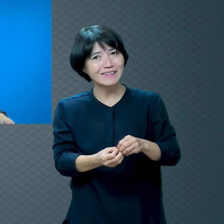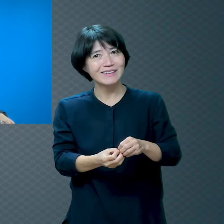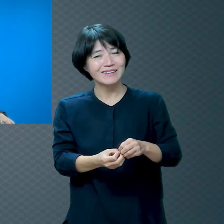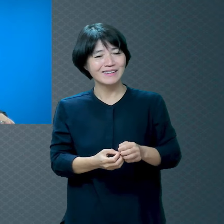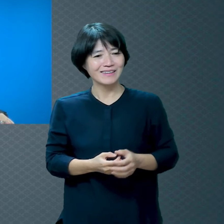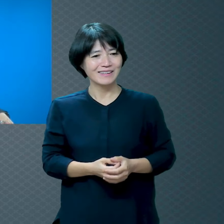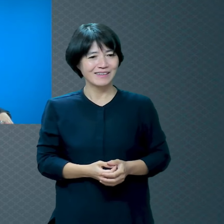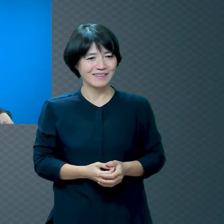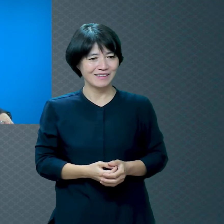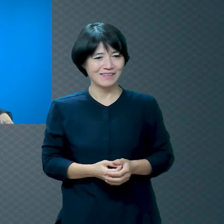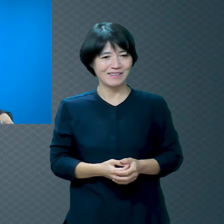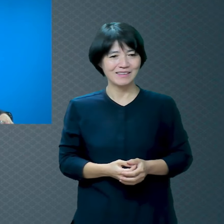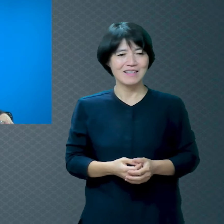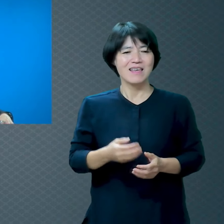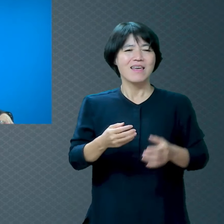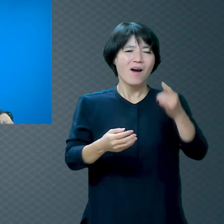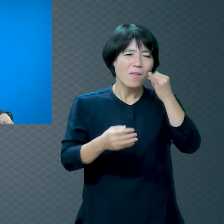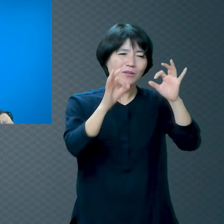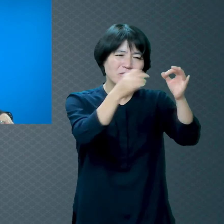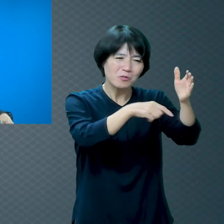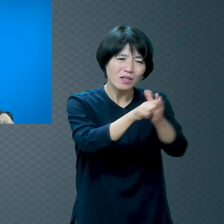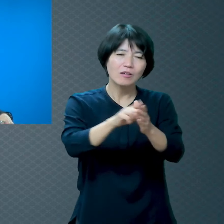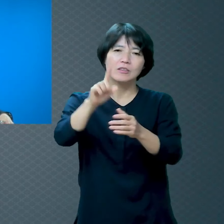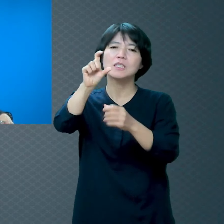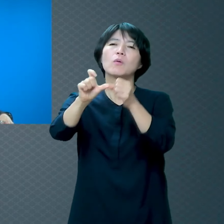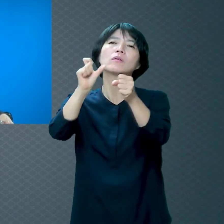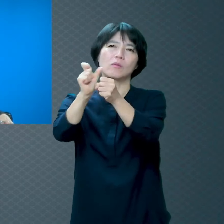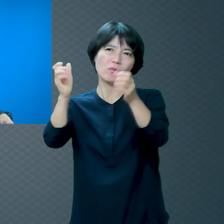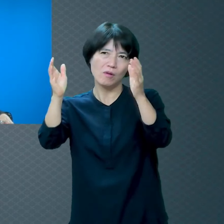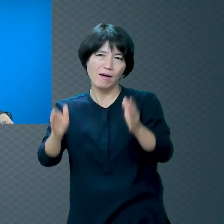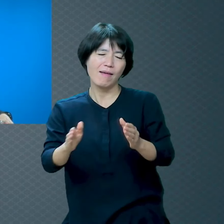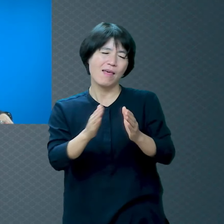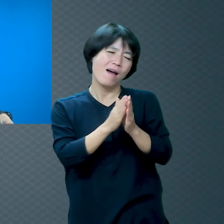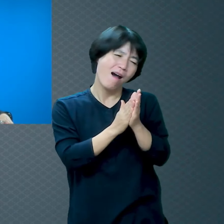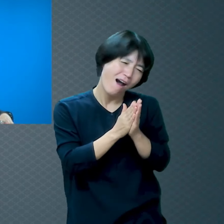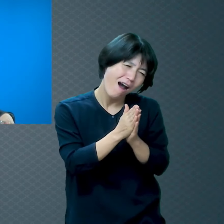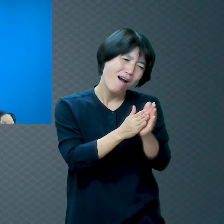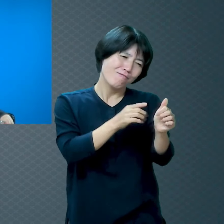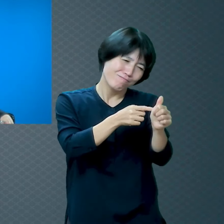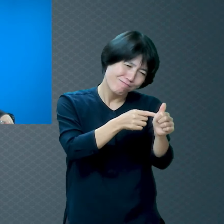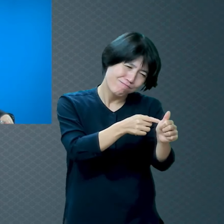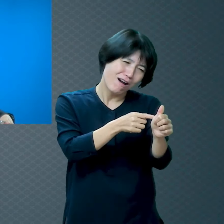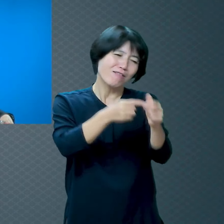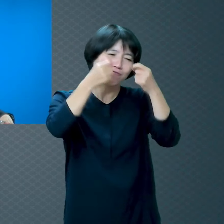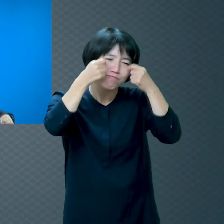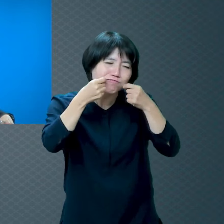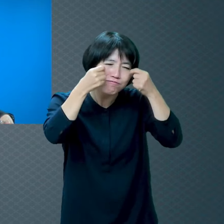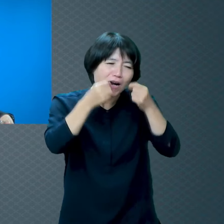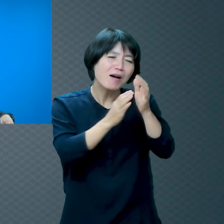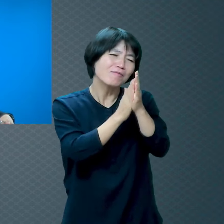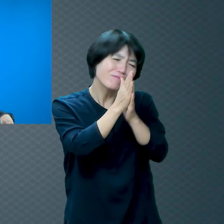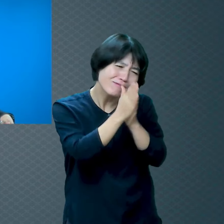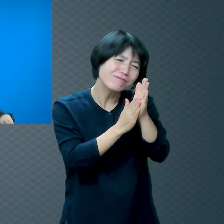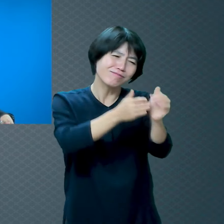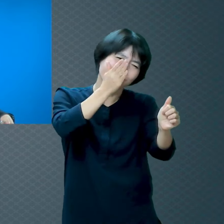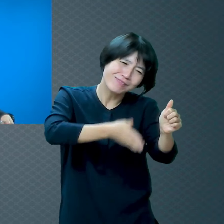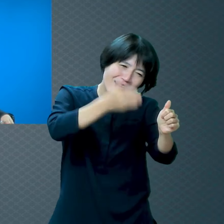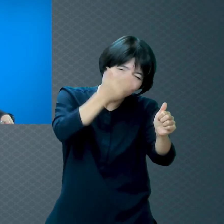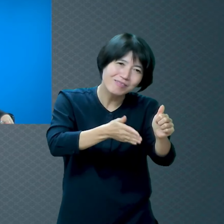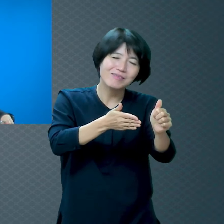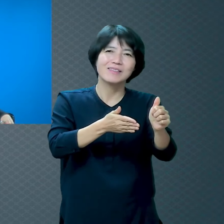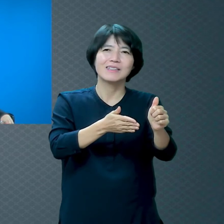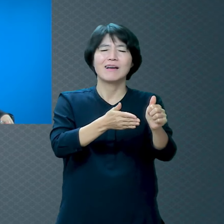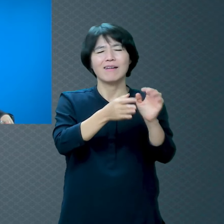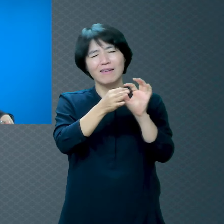얼마나 전도를 했겠어요 15년 동안 사정도 하고 울기도 하고 가서 빌기도 하고